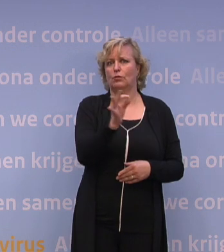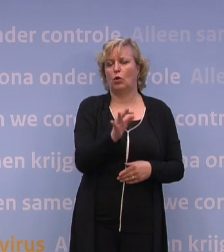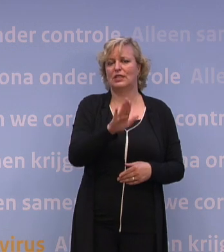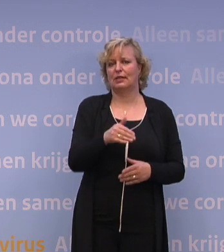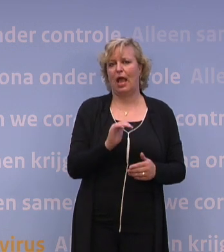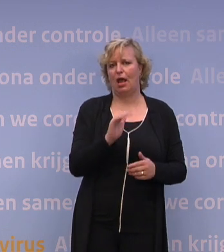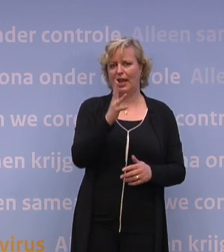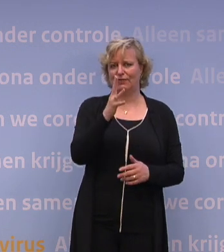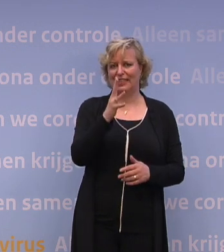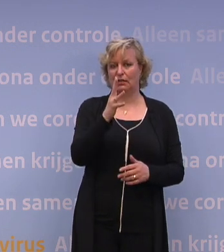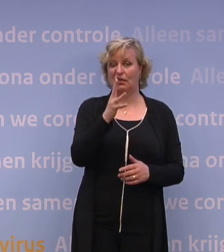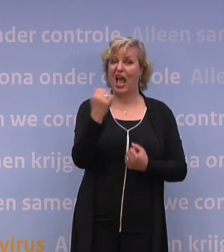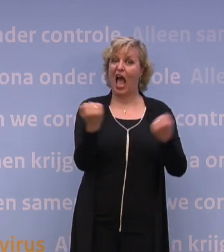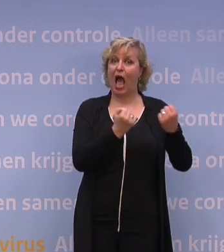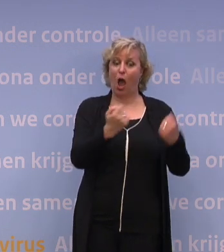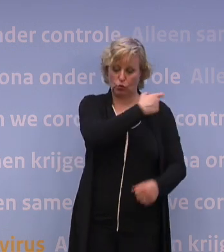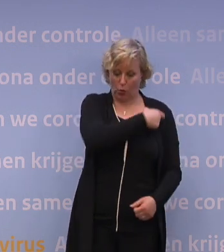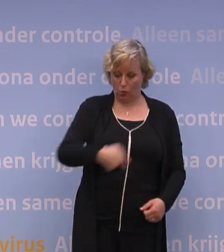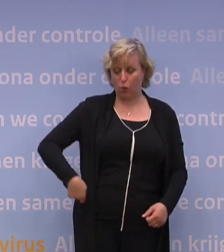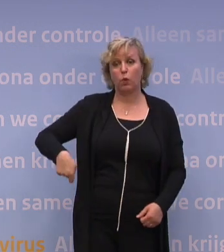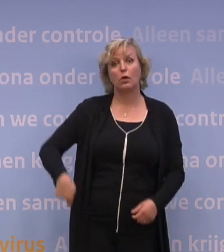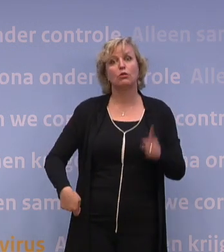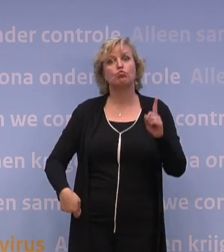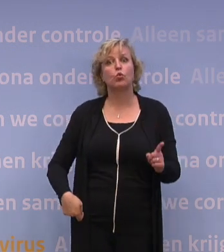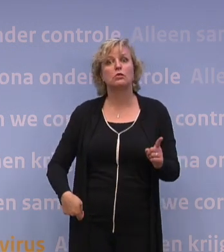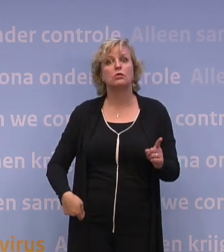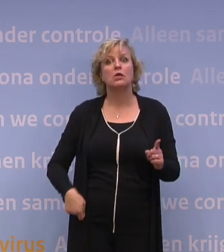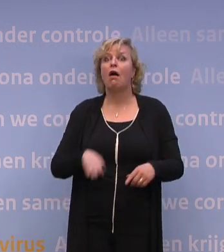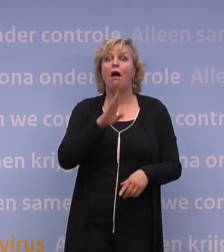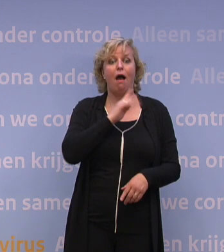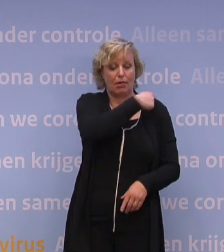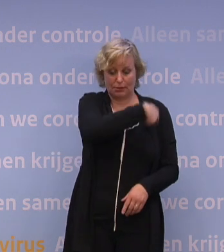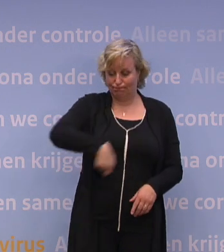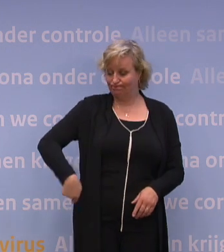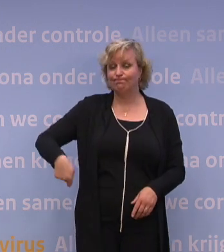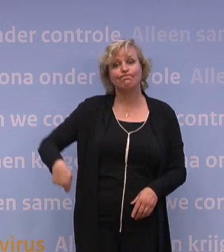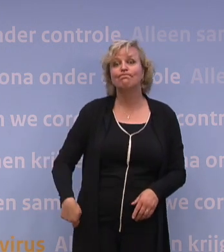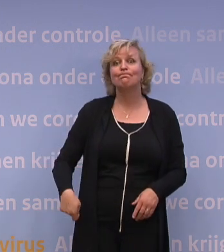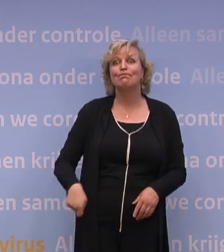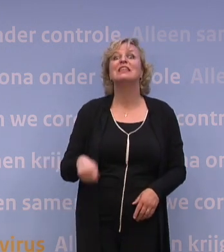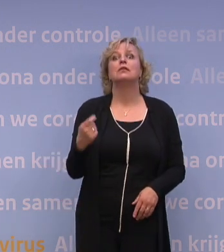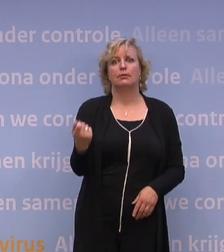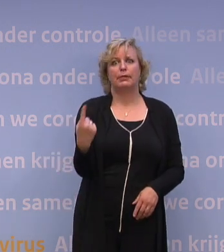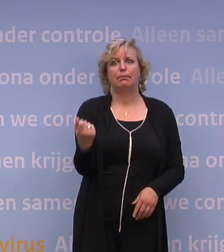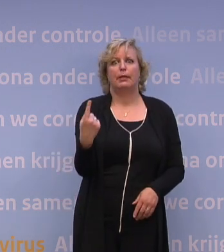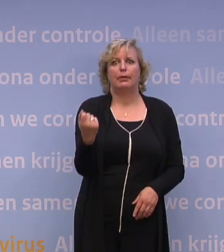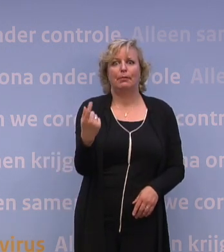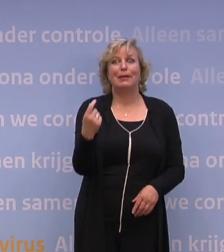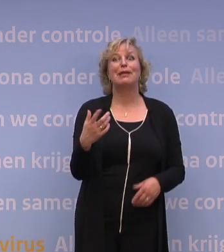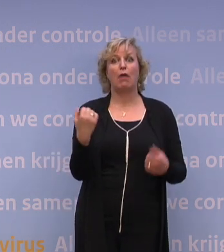je riemom doen in de auto, maar als je het niet doet, dan gaat er hooguit zo'n heel irritant piepje. Maar je moet best een end rijden voordat je daadwerkelijk wordt aangehouden.